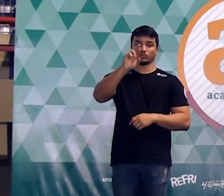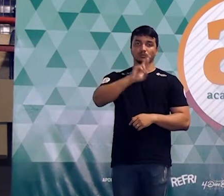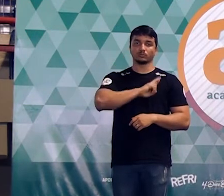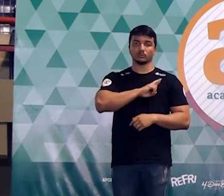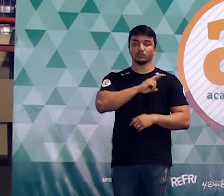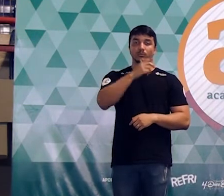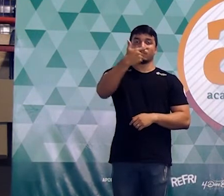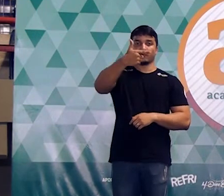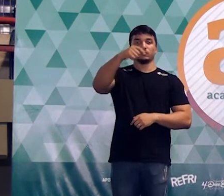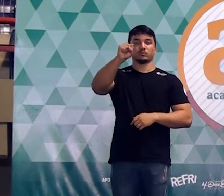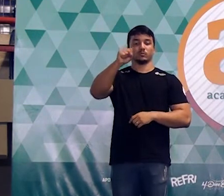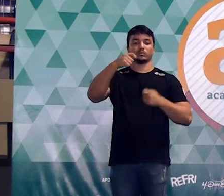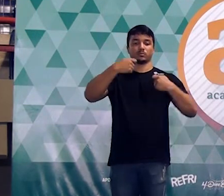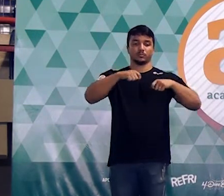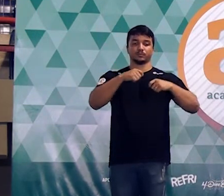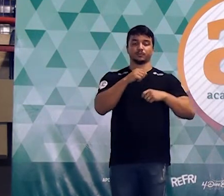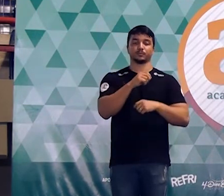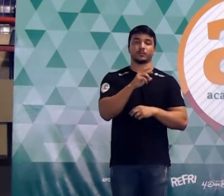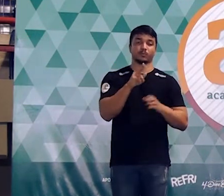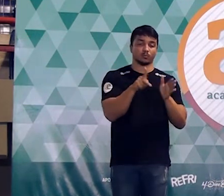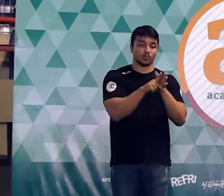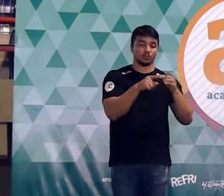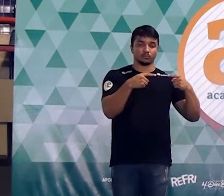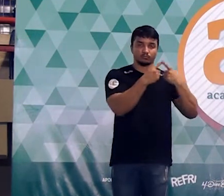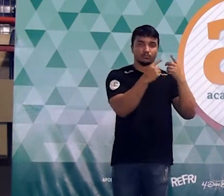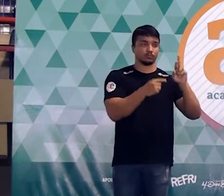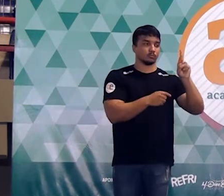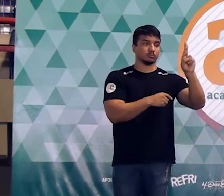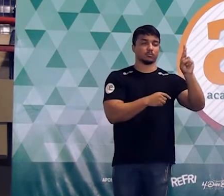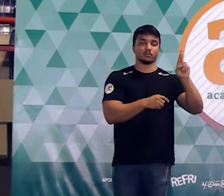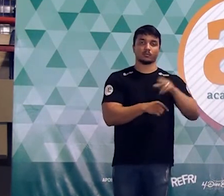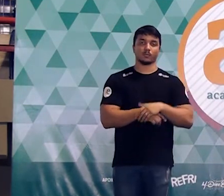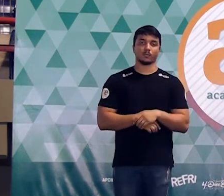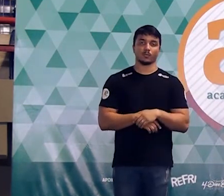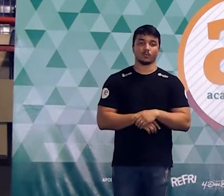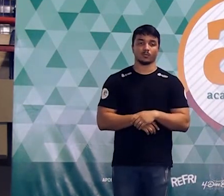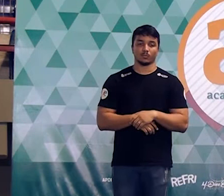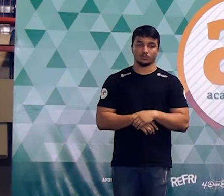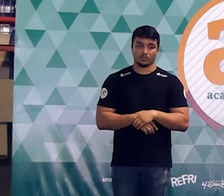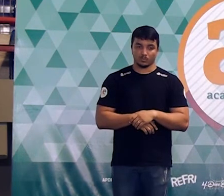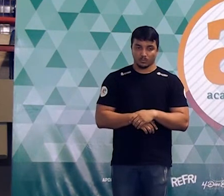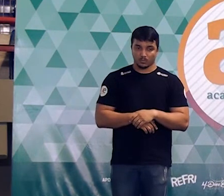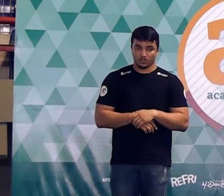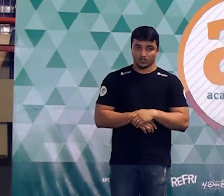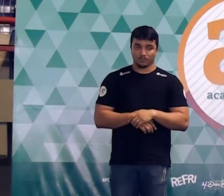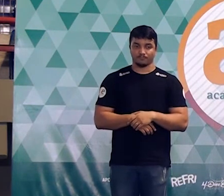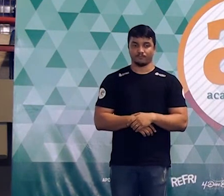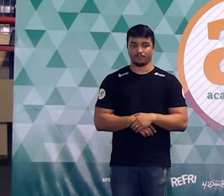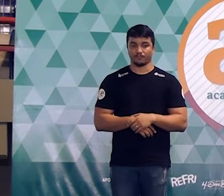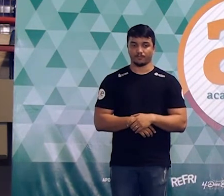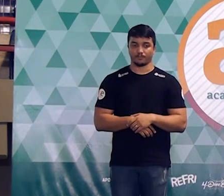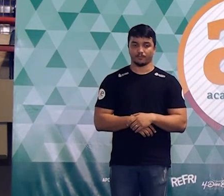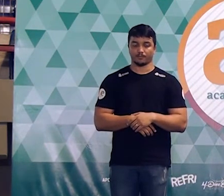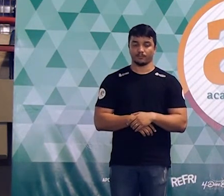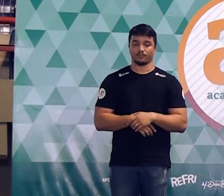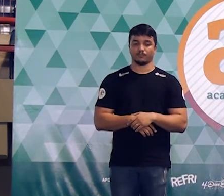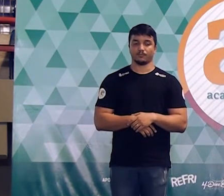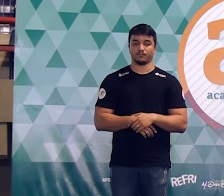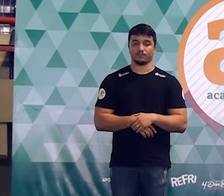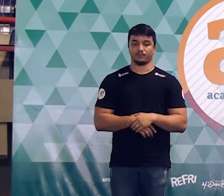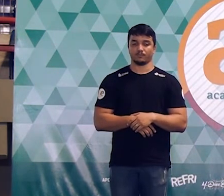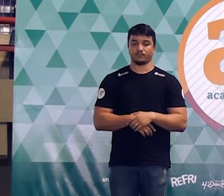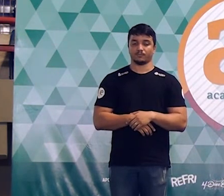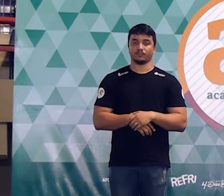O maior valor possível do R precisa ser vinte e oito. Resposta da questão qual item, gente? É o item